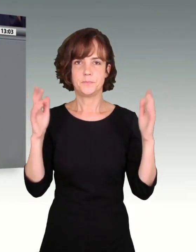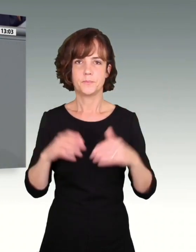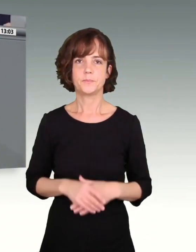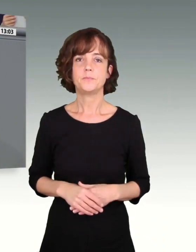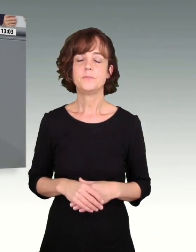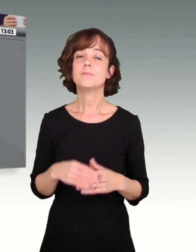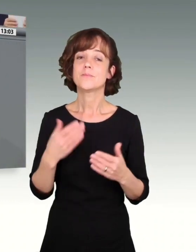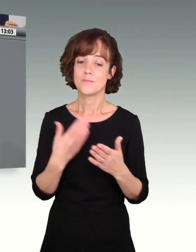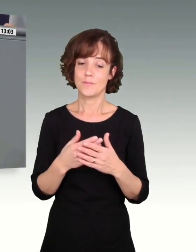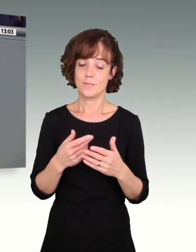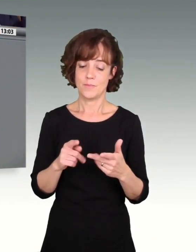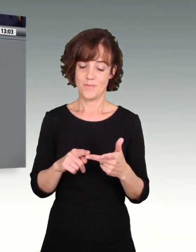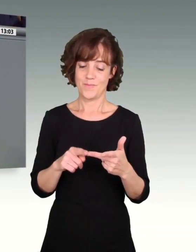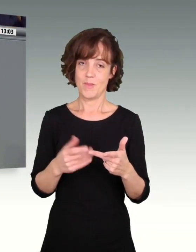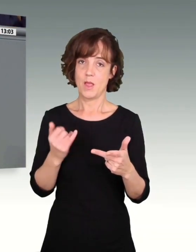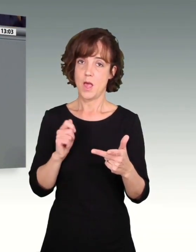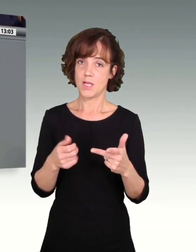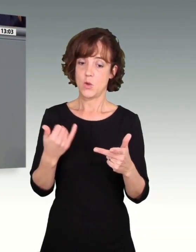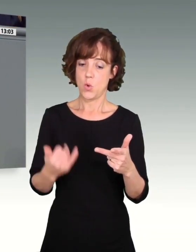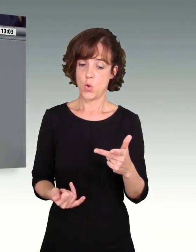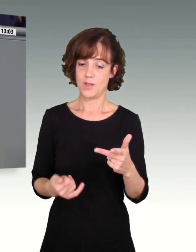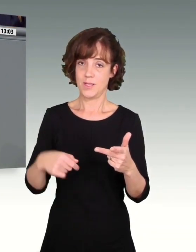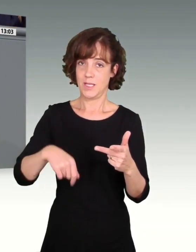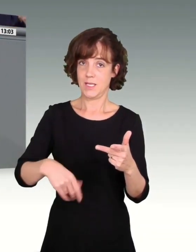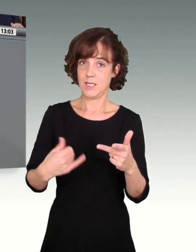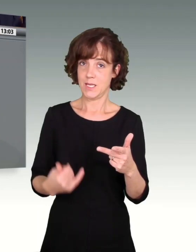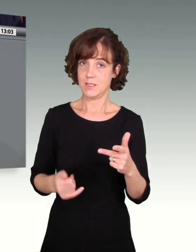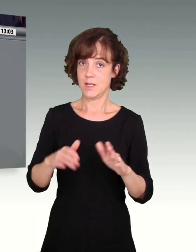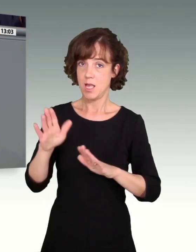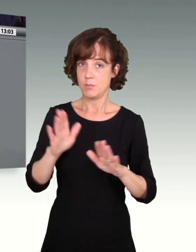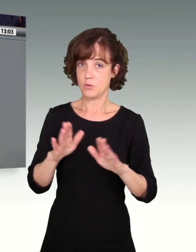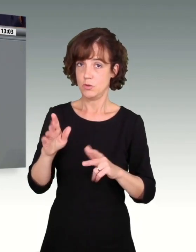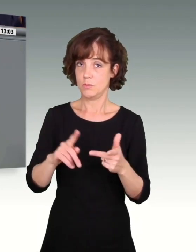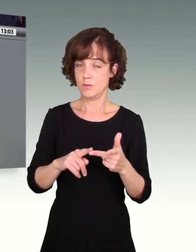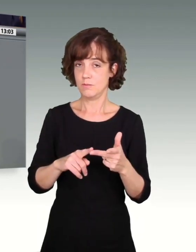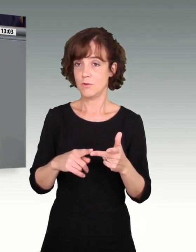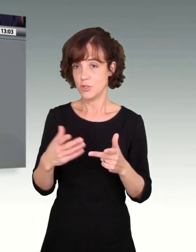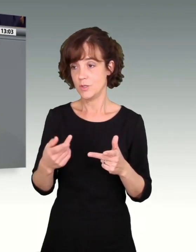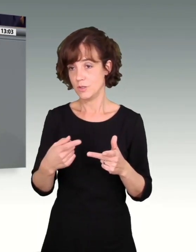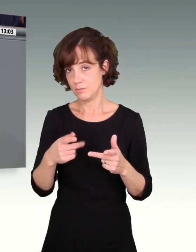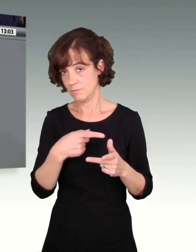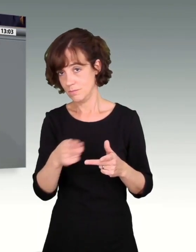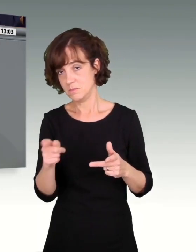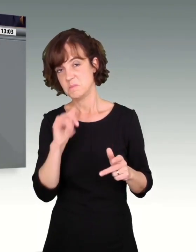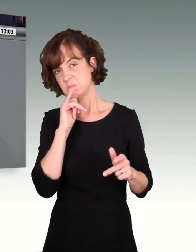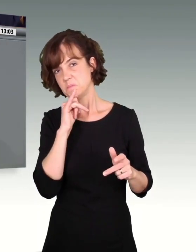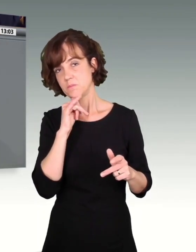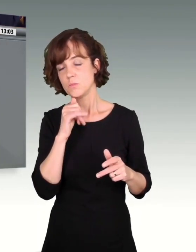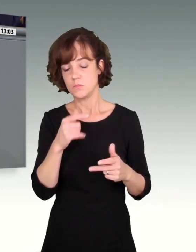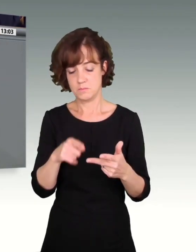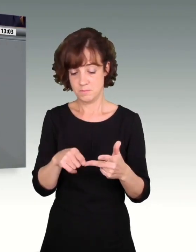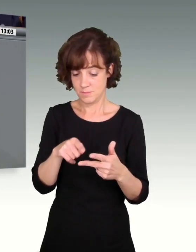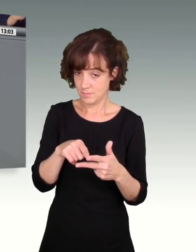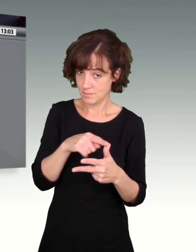Dass dieser Antrag aber jetzt heute hier und jetzt abgestimmt wird, das werden Sie gleich hier alle wieder verhindern. Und auch sonst werden Sie unseren